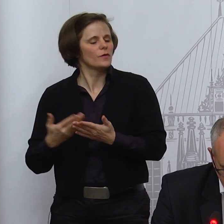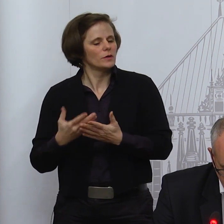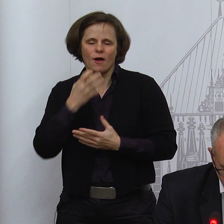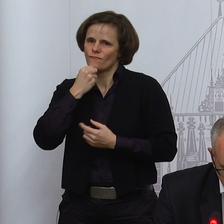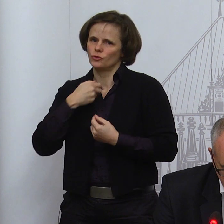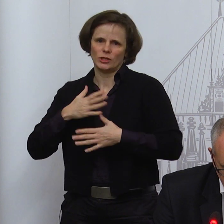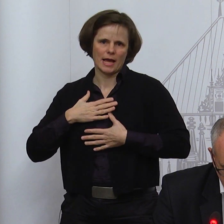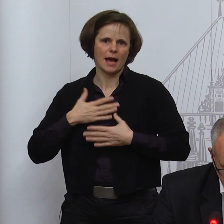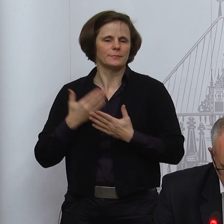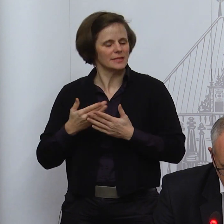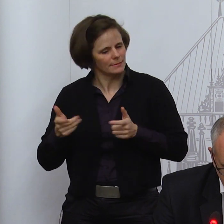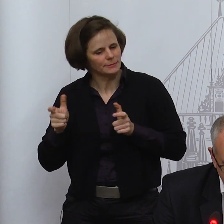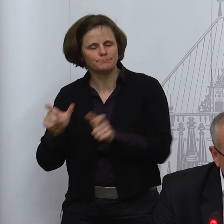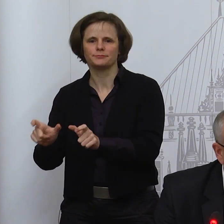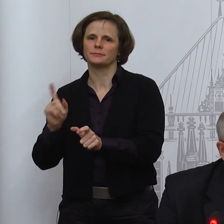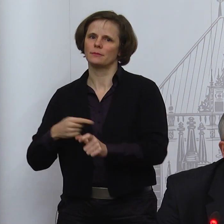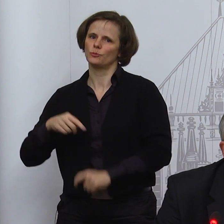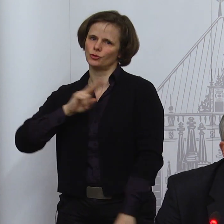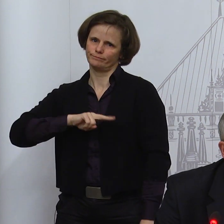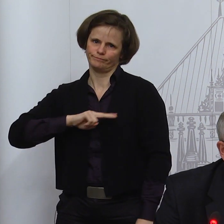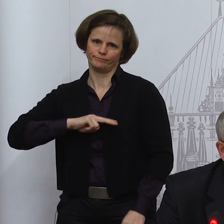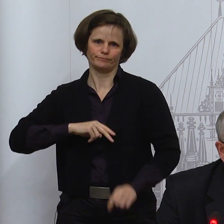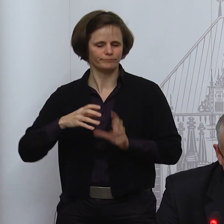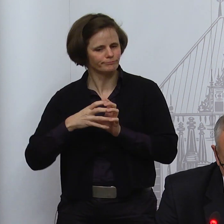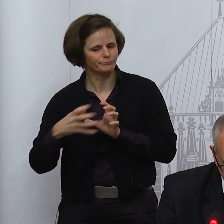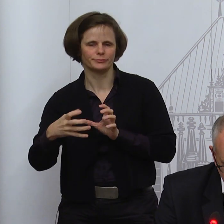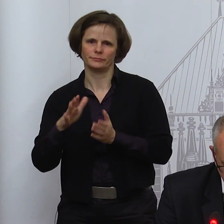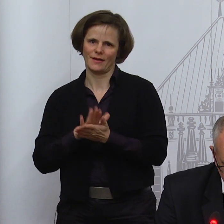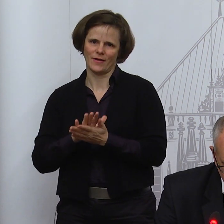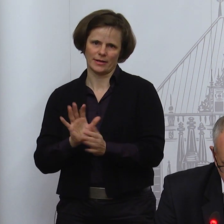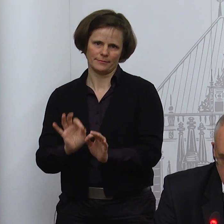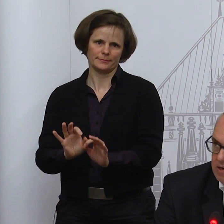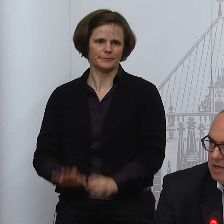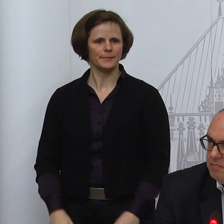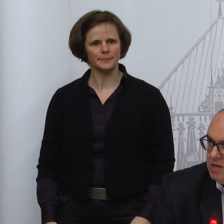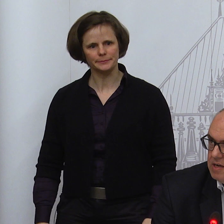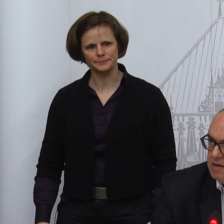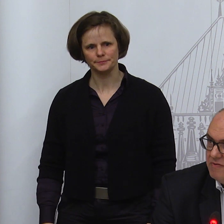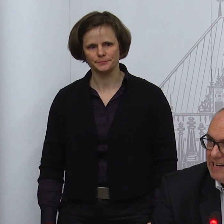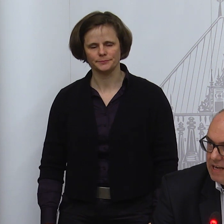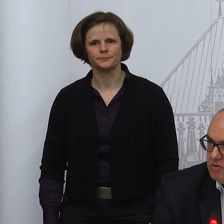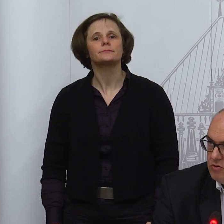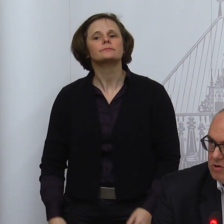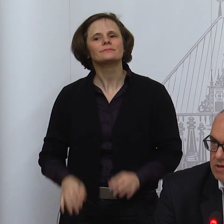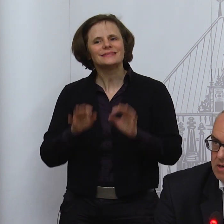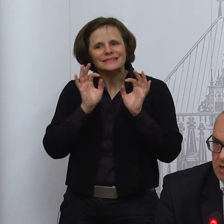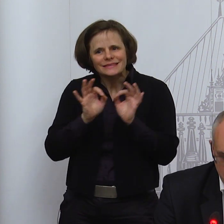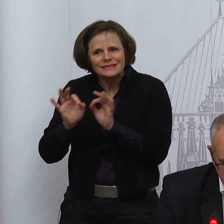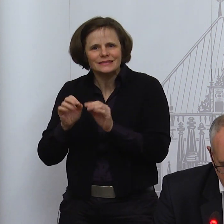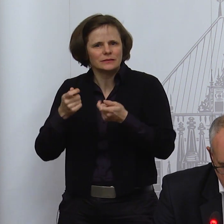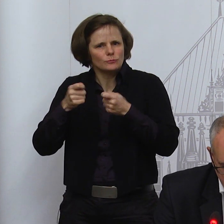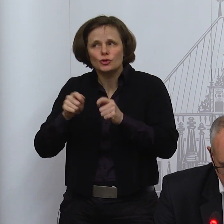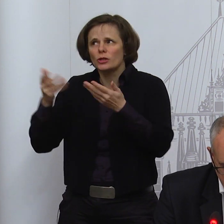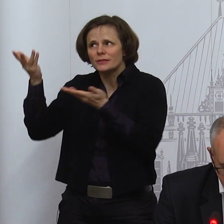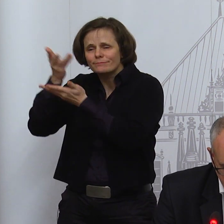Ja, was haben wir im Einzelnen konkret beschlossen? Neben der Verlängerung der